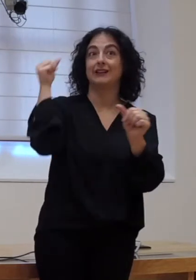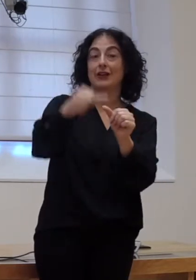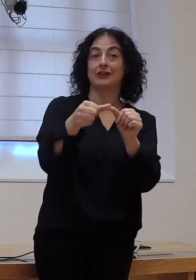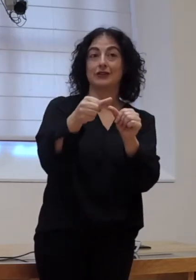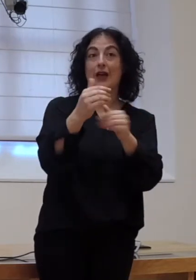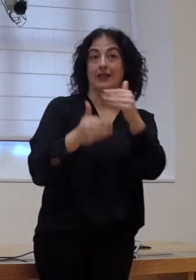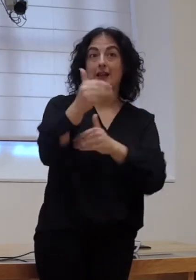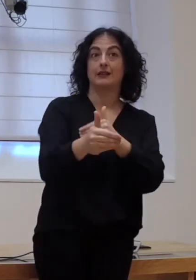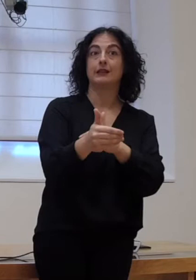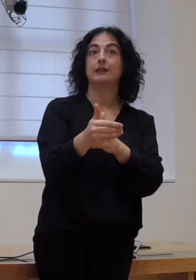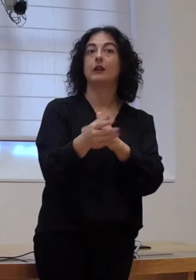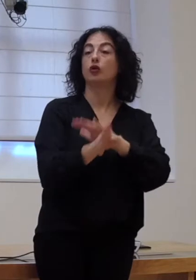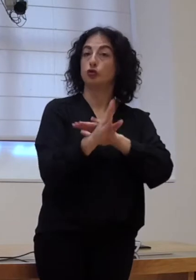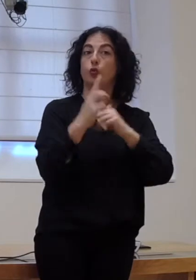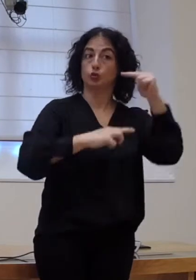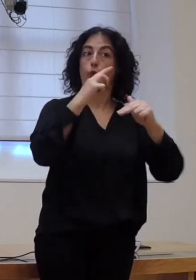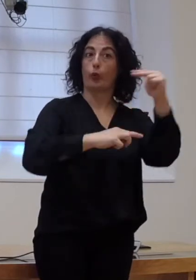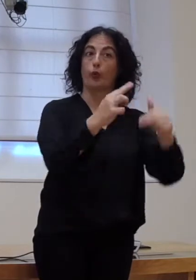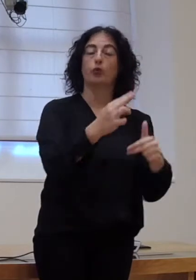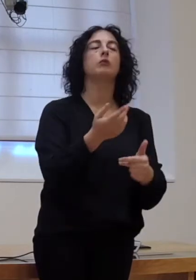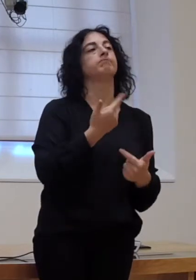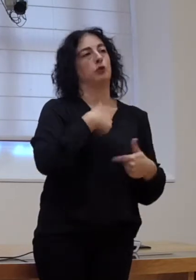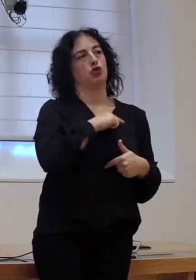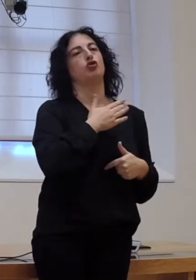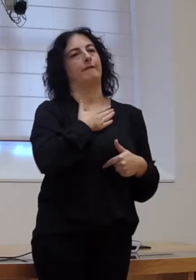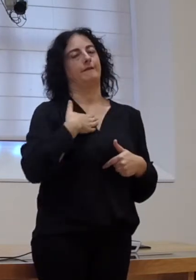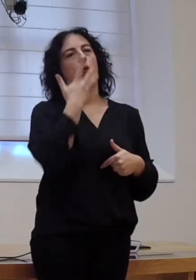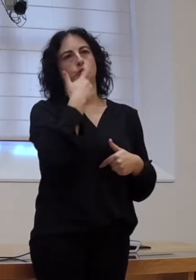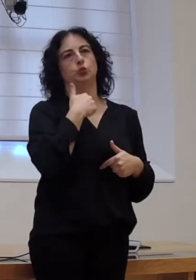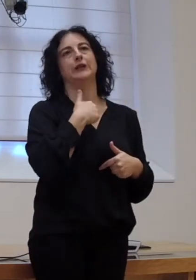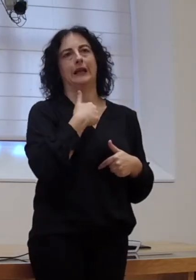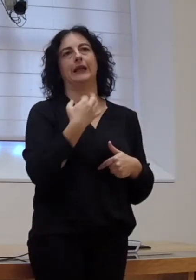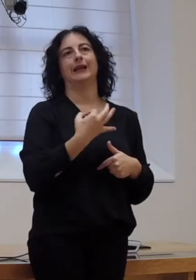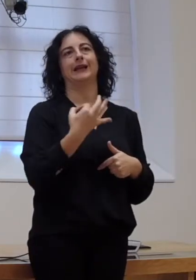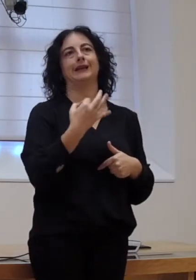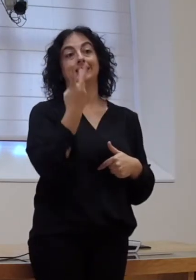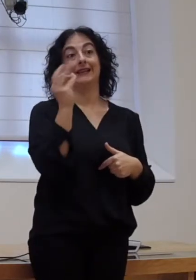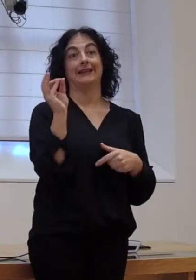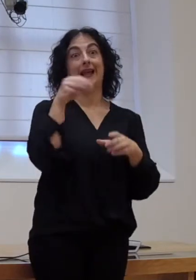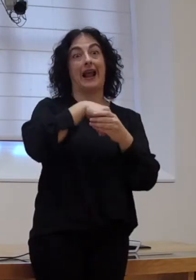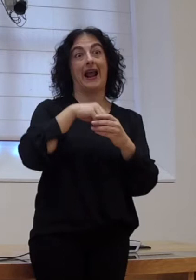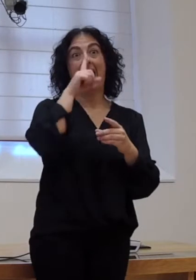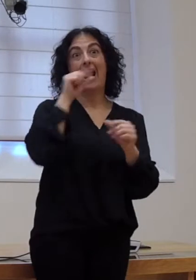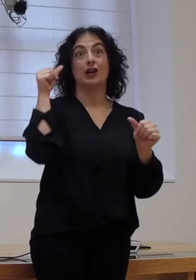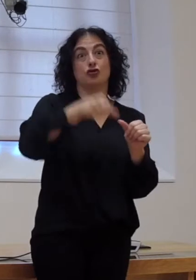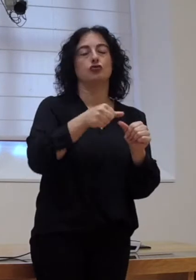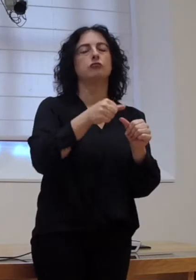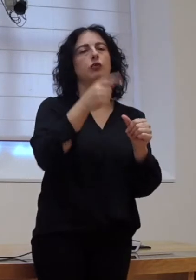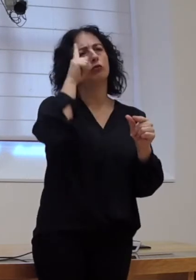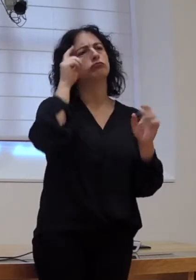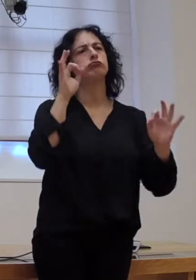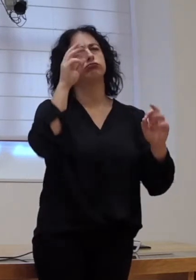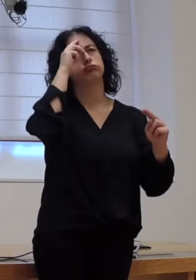hai que nos gustaría nos que dentro dos 30 anos subese unha conmemoración